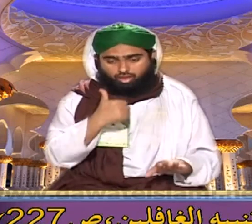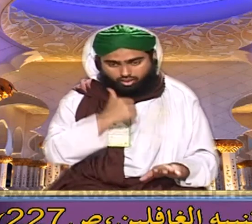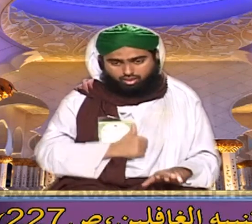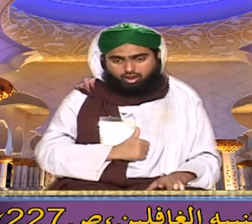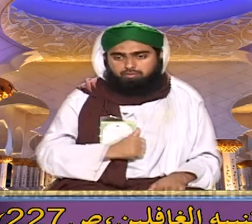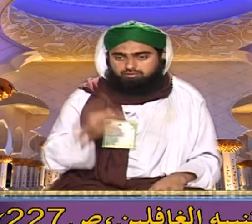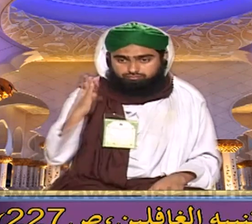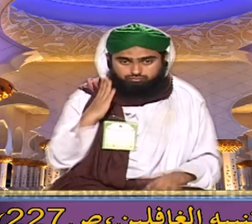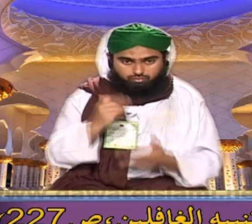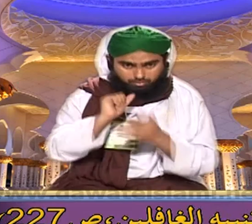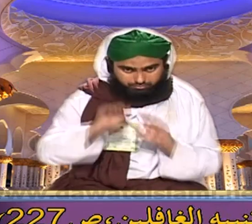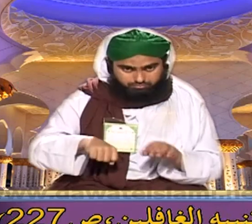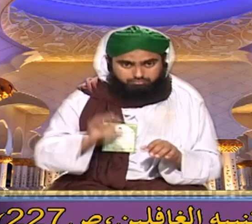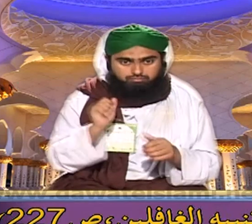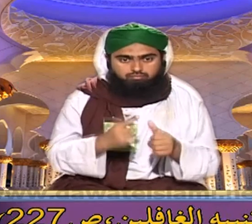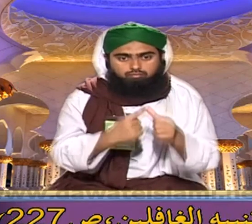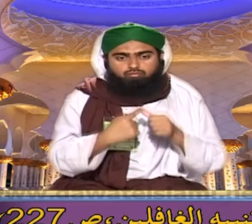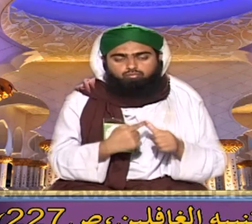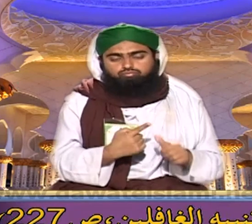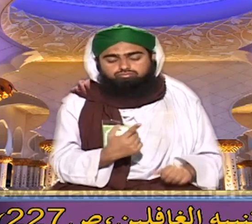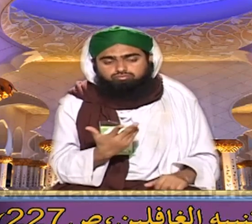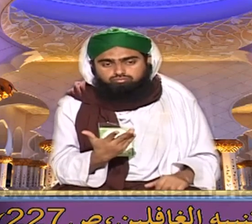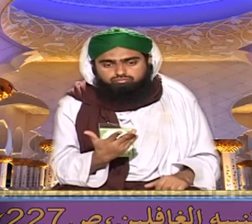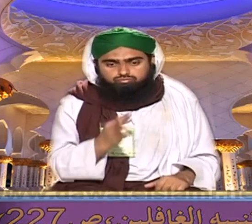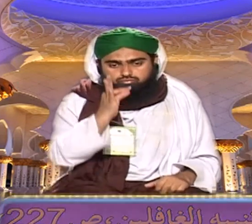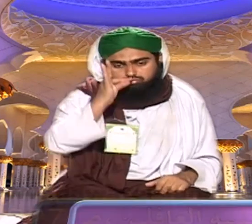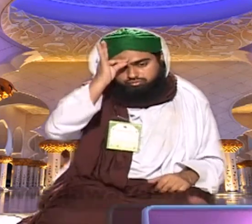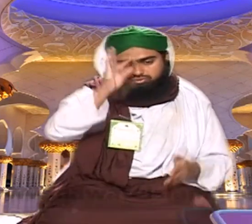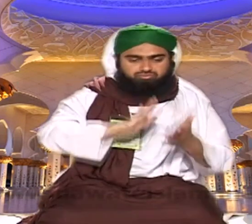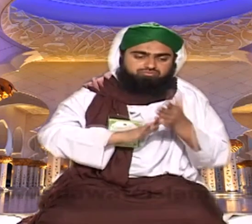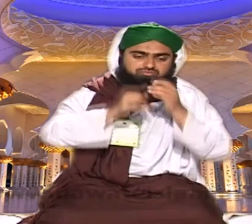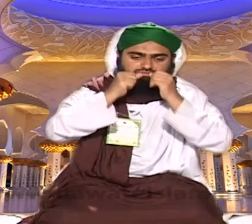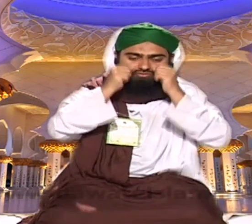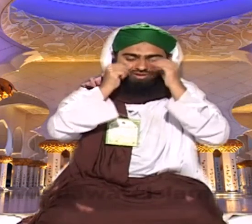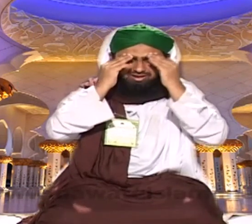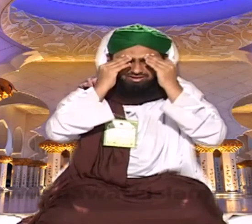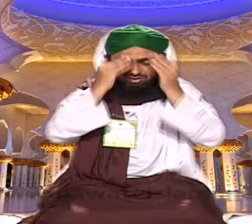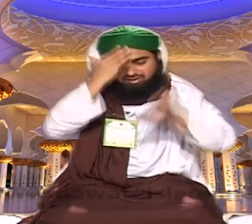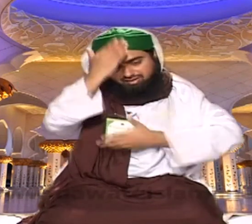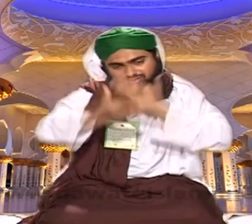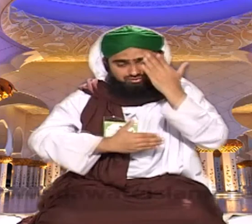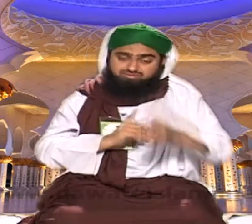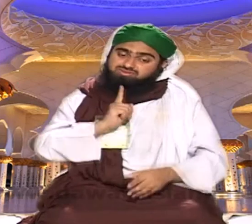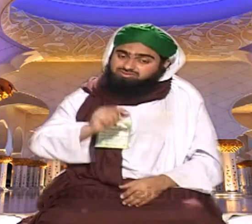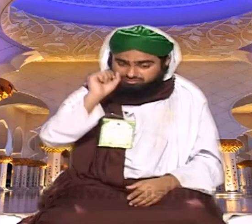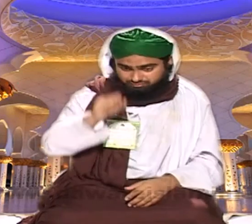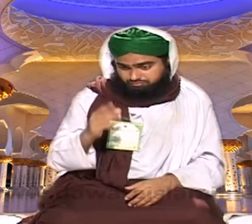نہ کر سکے تو کیا ہمیں اس پر بھی عجر ملے گا سرکار مدینہ صلی اللہ علیہ وسلم کی رحمت کے قربان